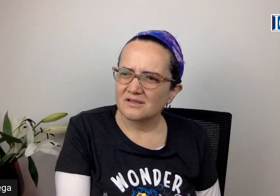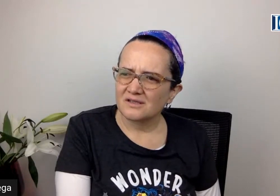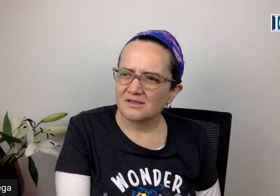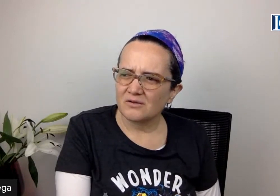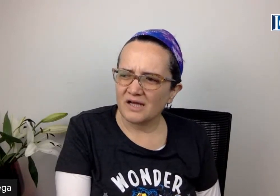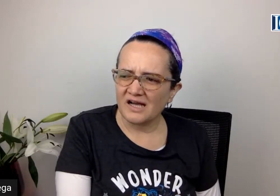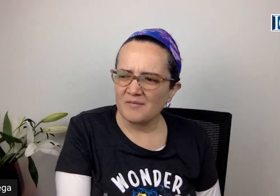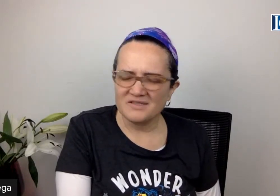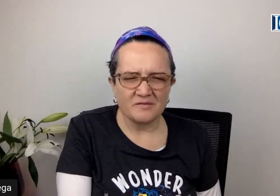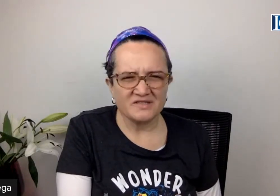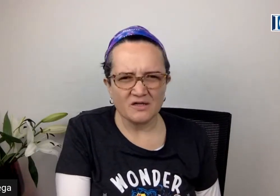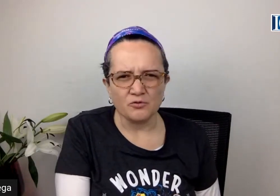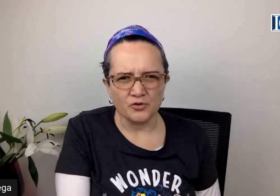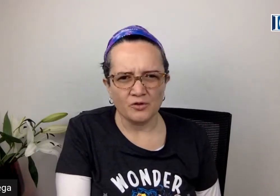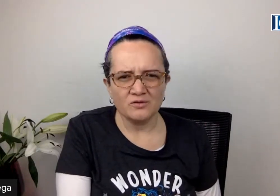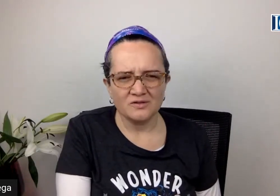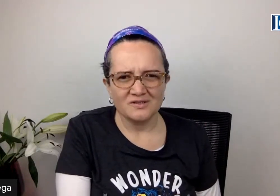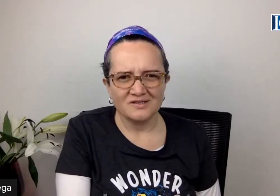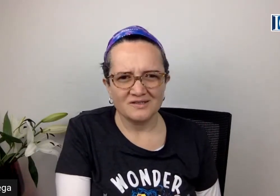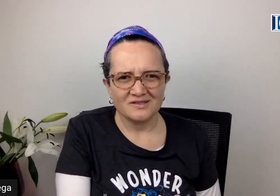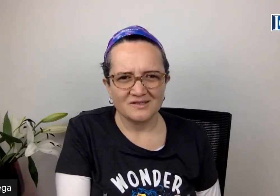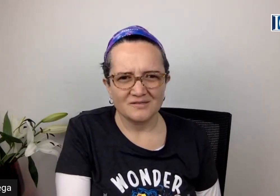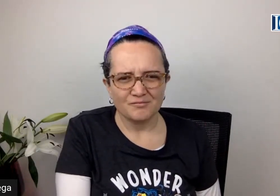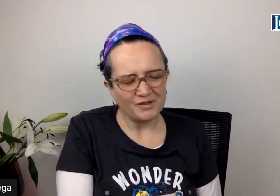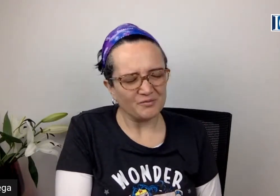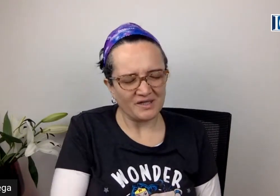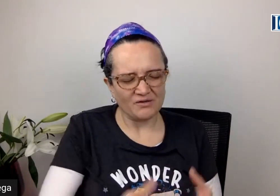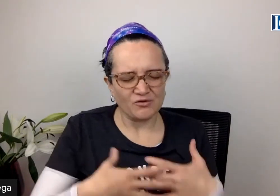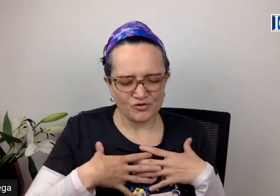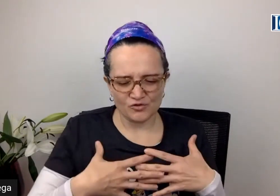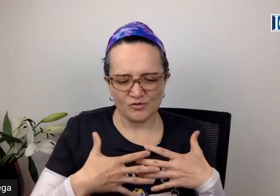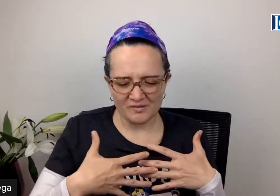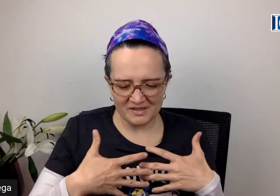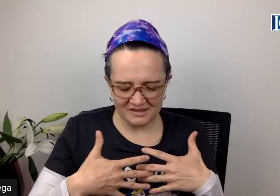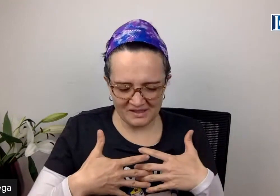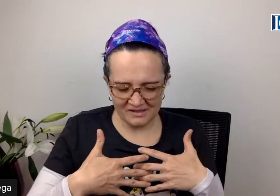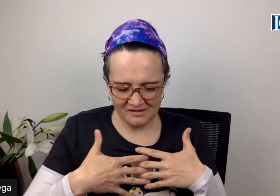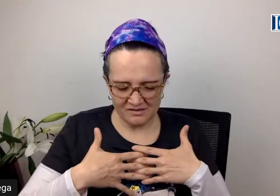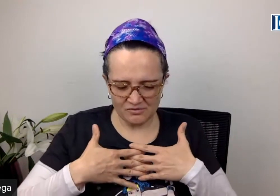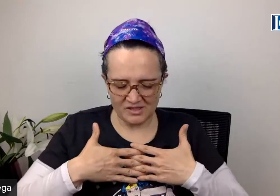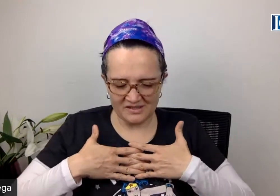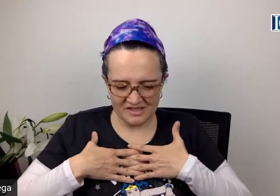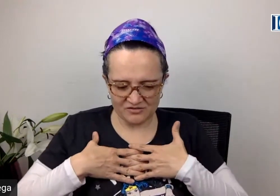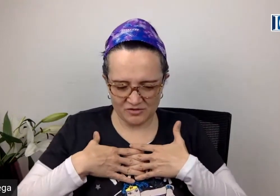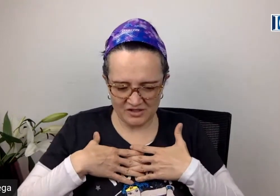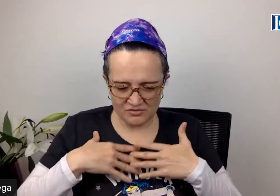lo que acaba de pasar me sacudió, pero me reconozco nuevamente de que estoy hecha